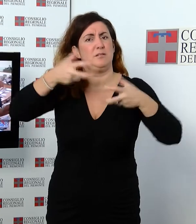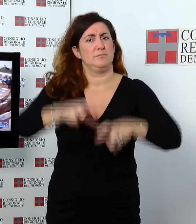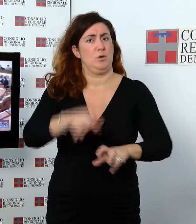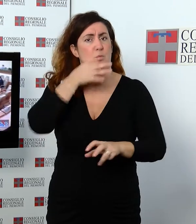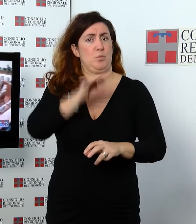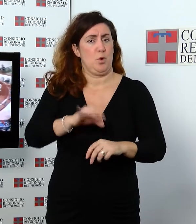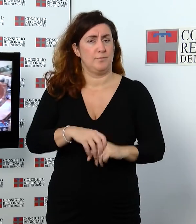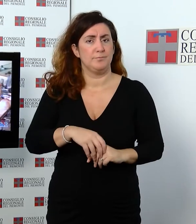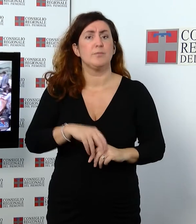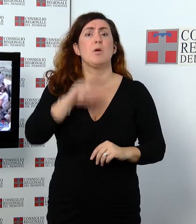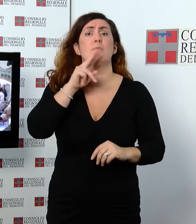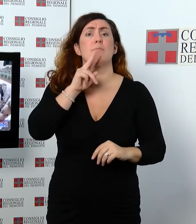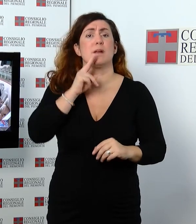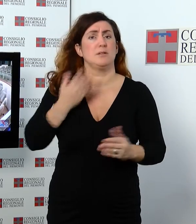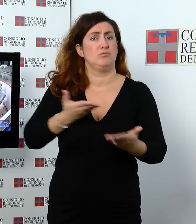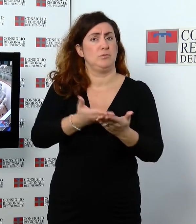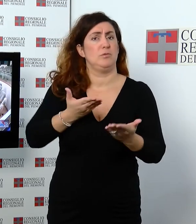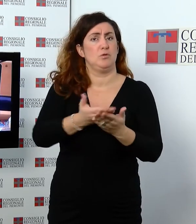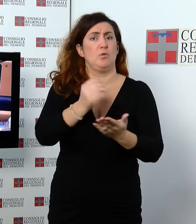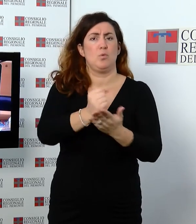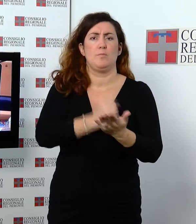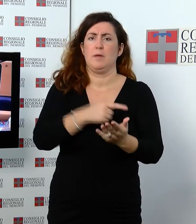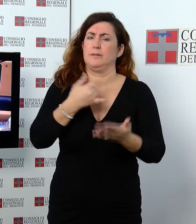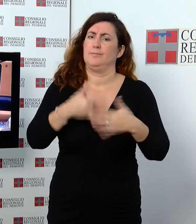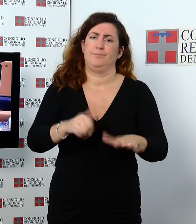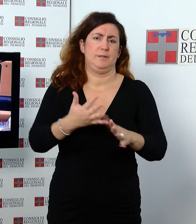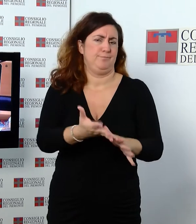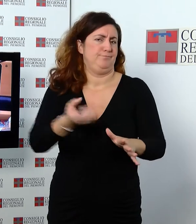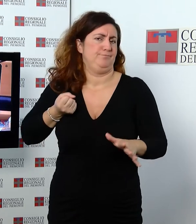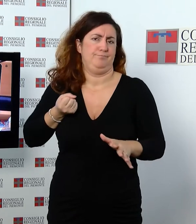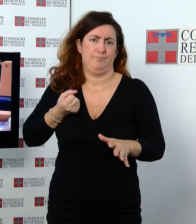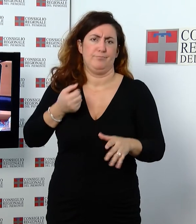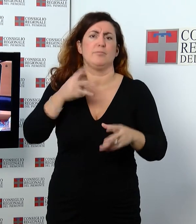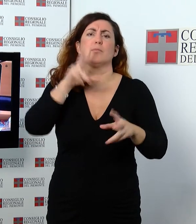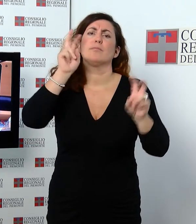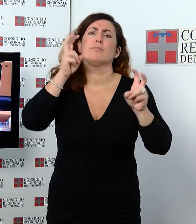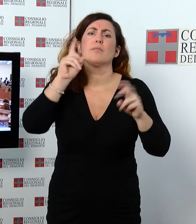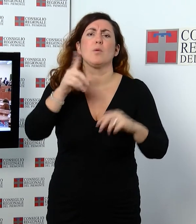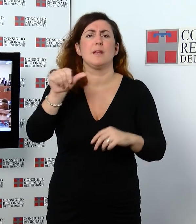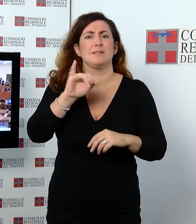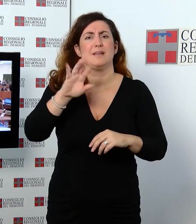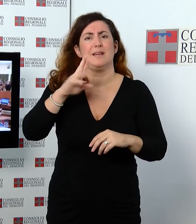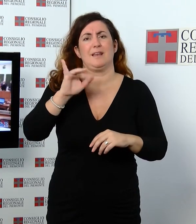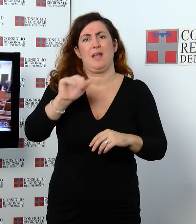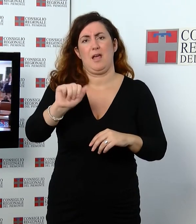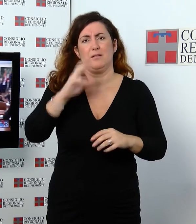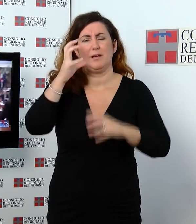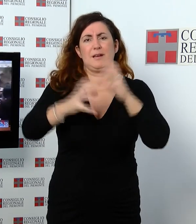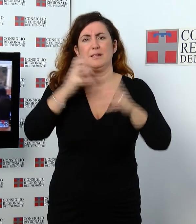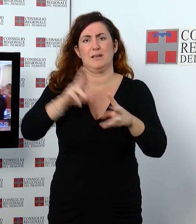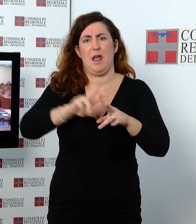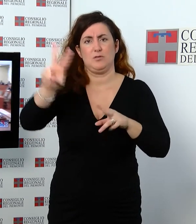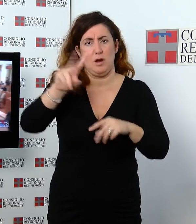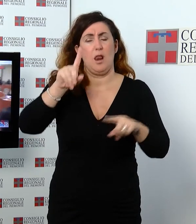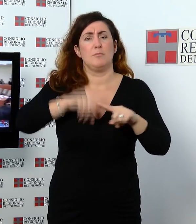pomeriggio ha dibattuto numerosi documenti, poi ritirati, sulla crisi internazionale in Siria e respinto alla proposta di modifica dello statuto per rendere